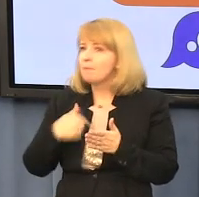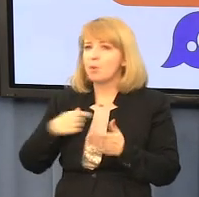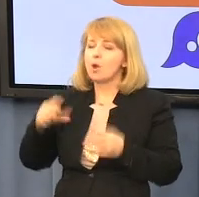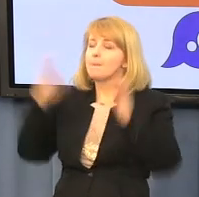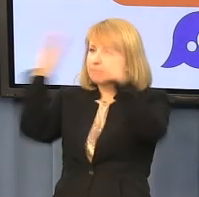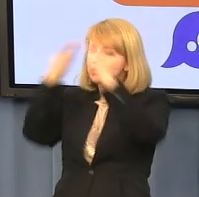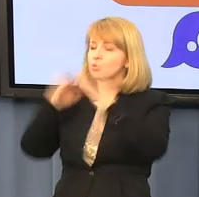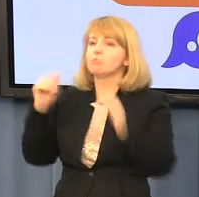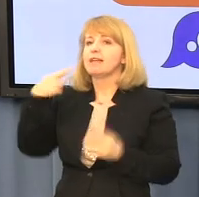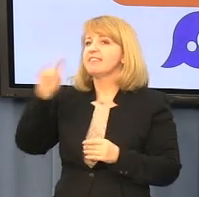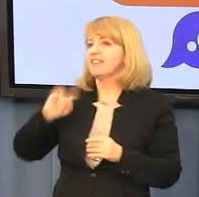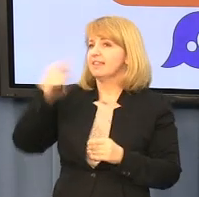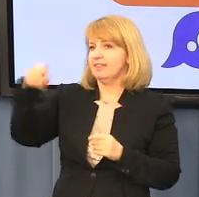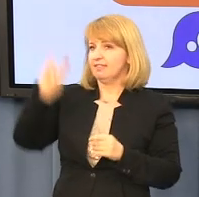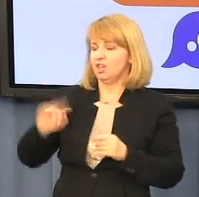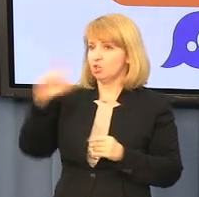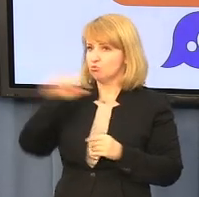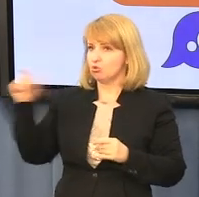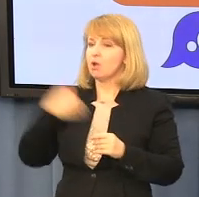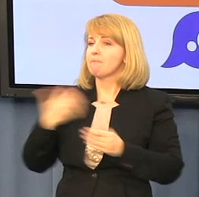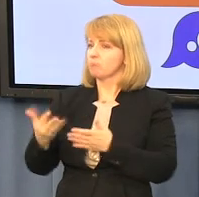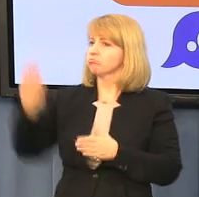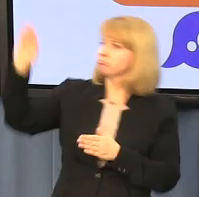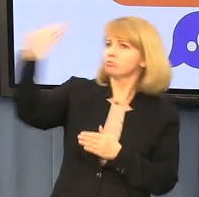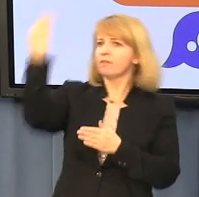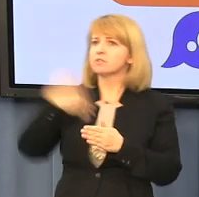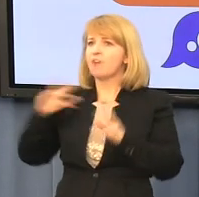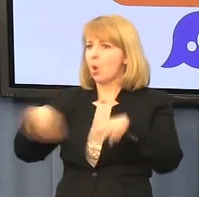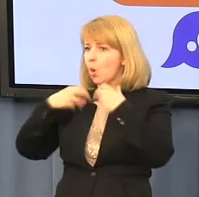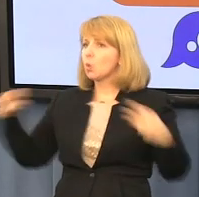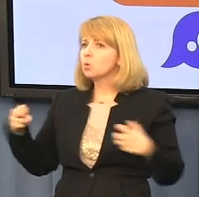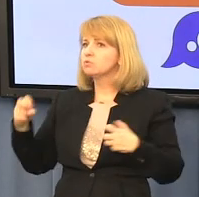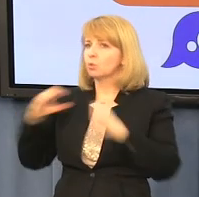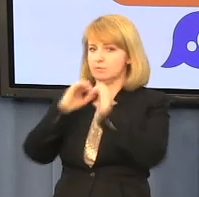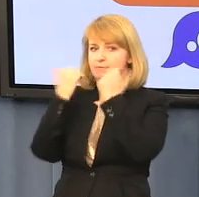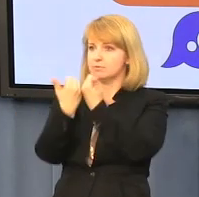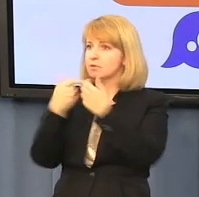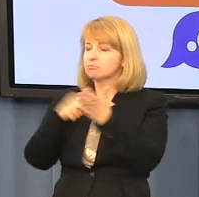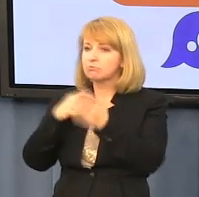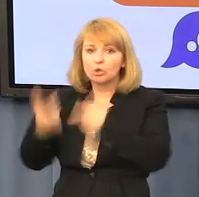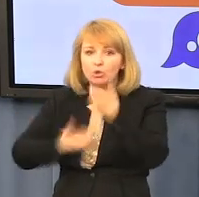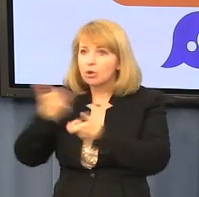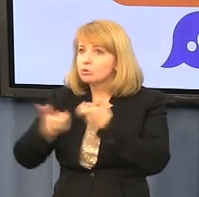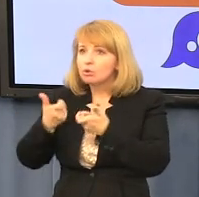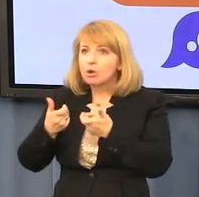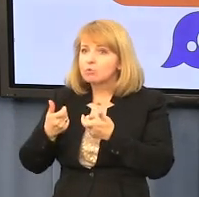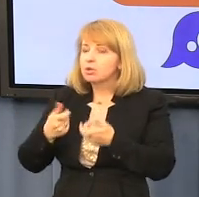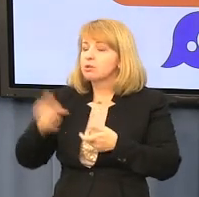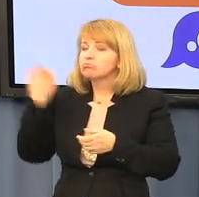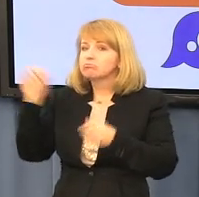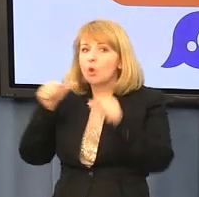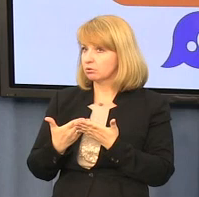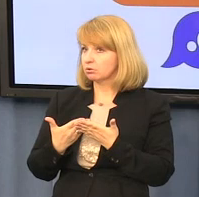wezwał do rozwiązania, cytuję, do rozwiązania Sejmu z powodu niewykonywania przez niego kontroli nad